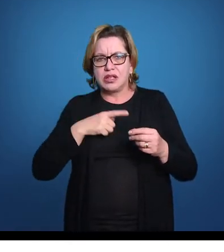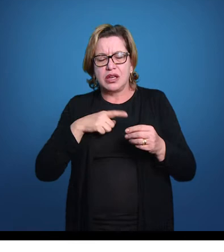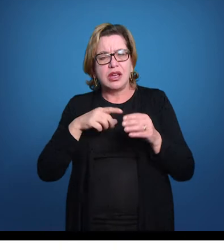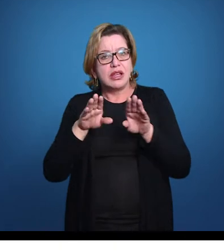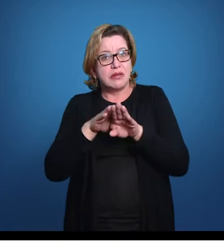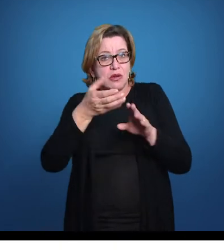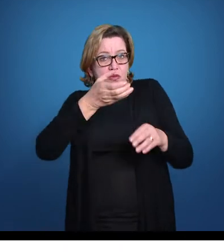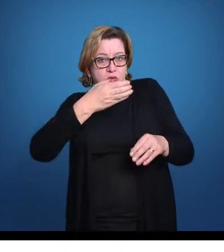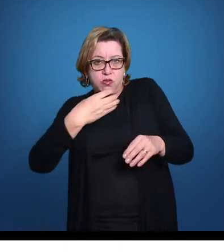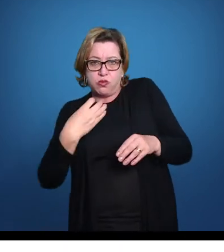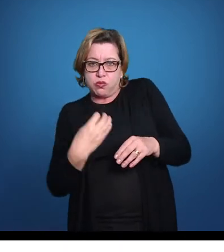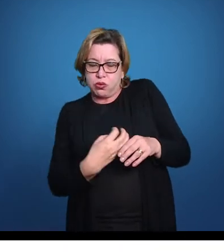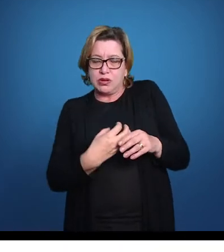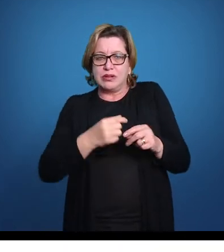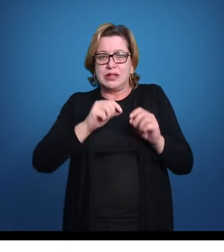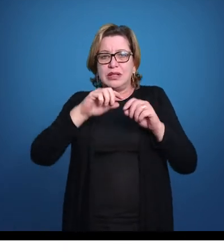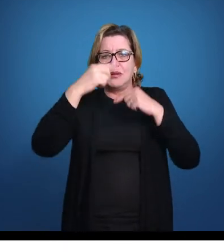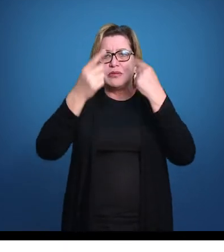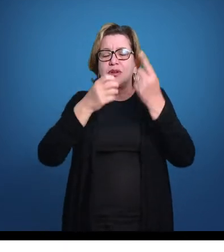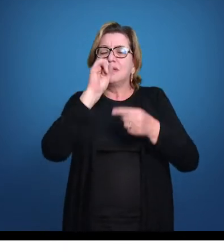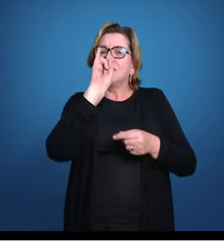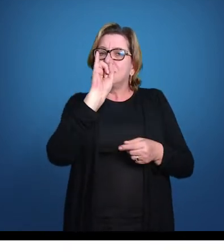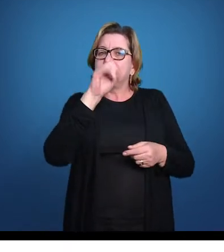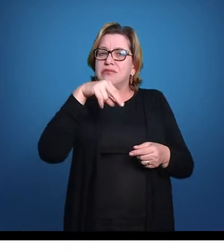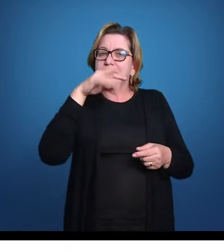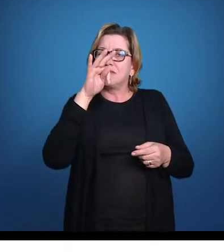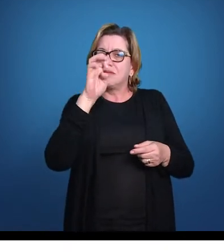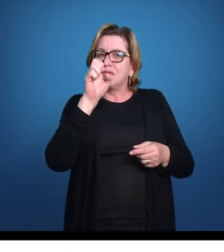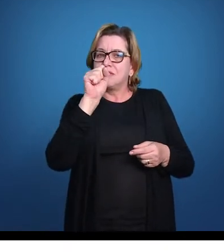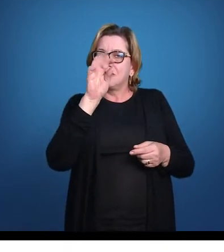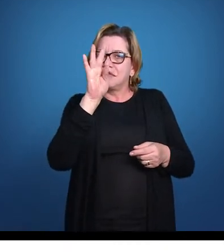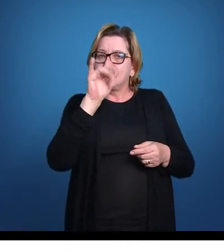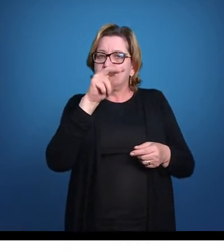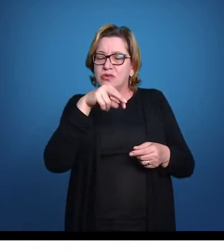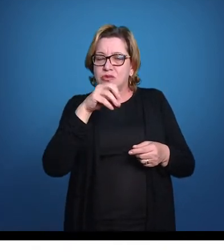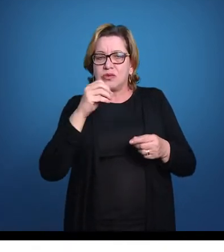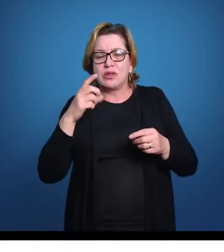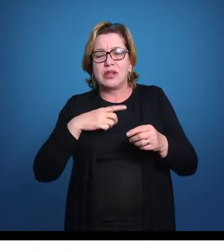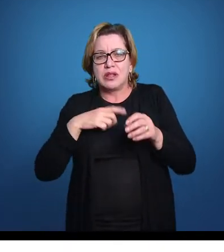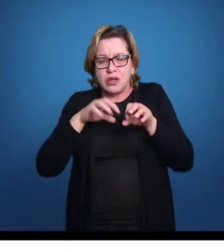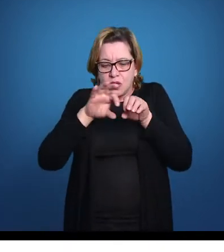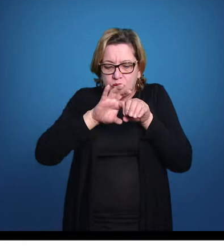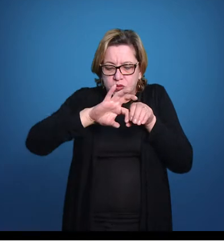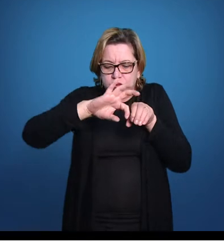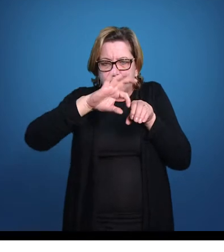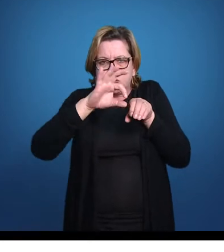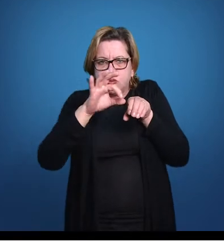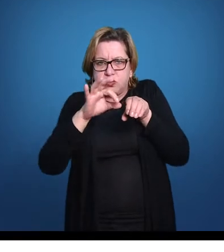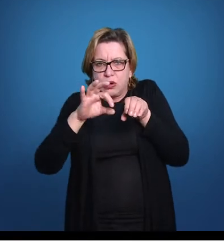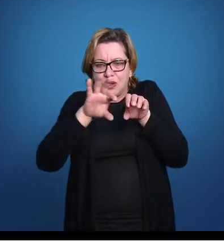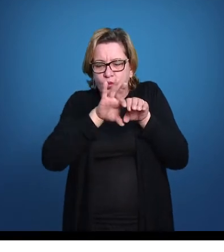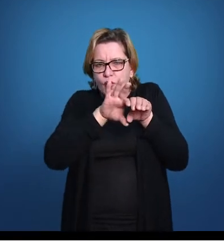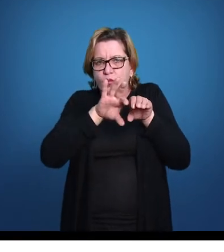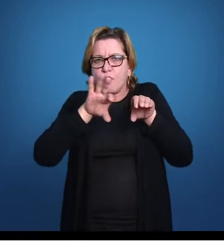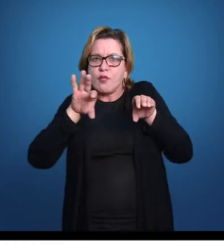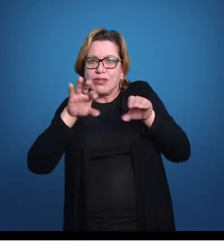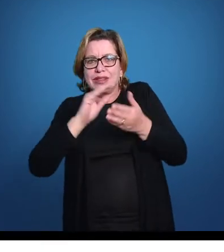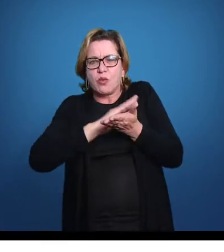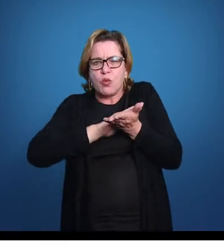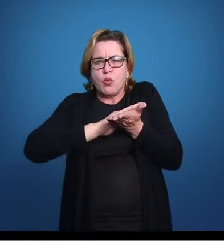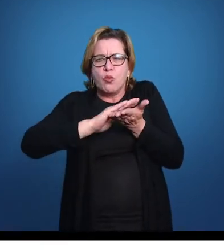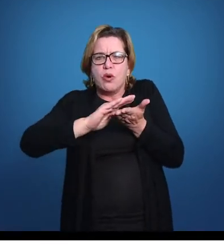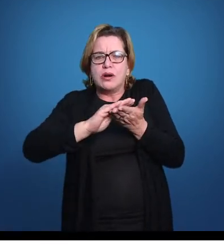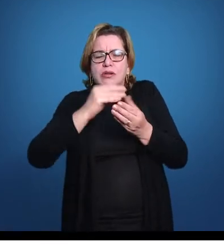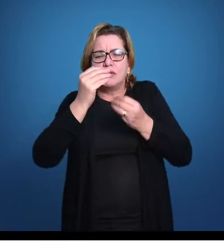eu vou ter estômago e intestino. Pra simplificar, então, aqui um tubo com um pouco de curva, mas um tubo liso, tá? Uma